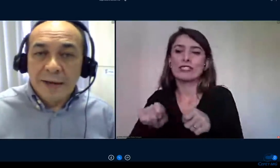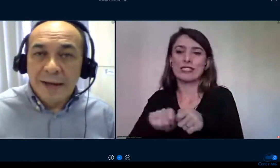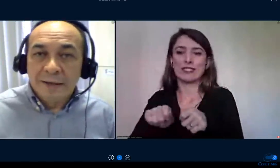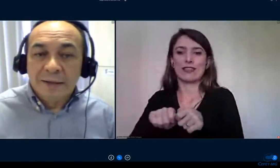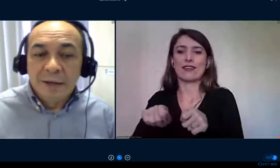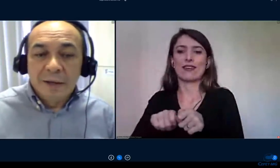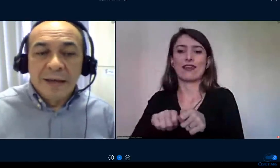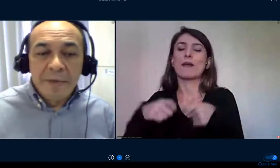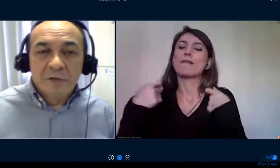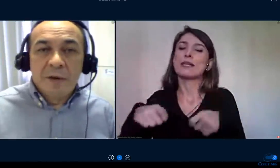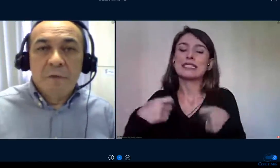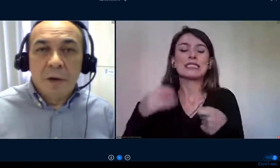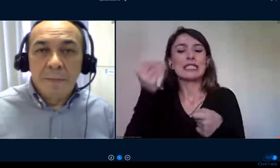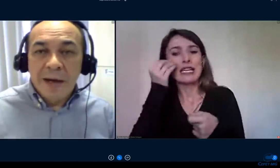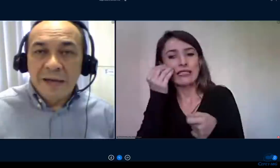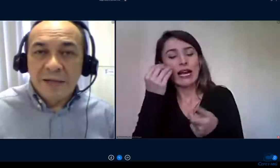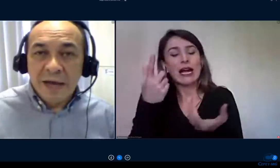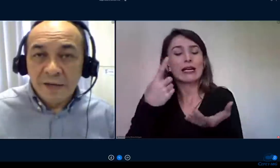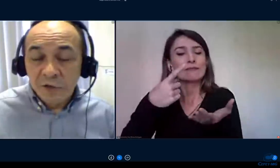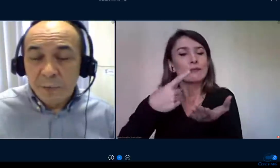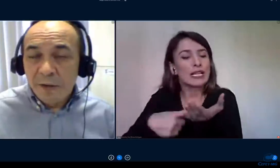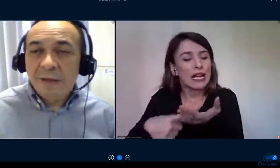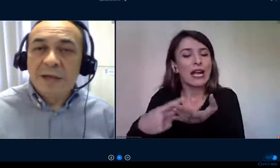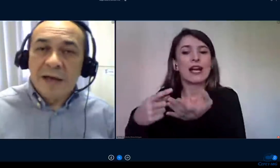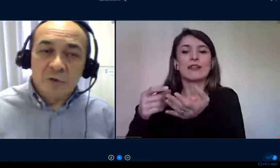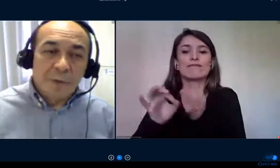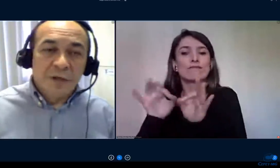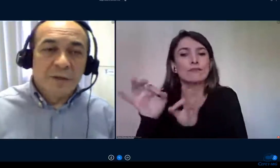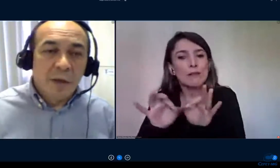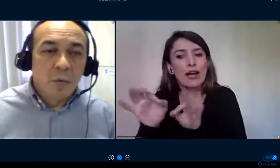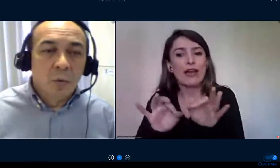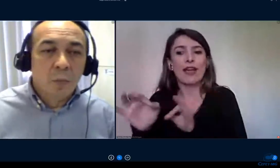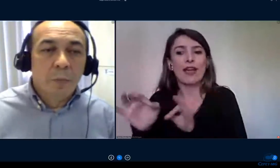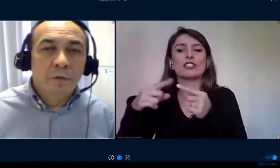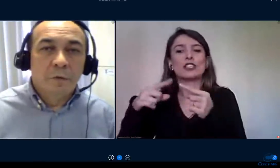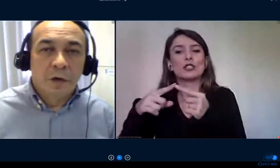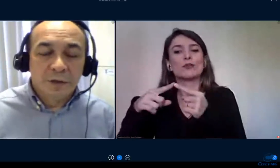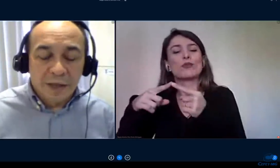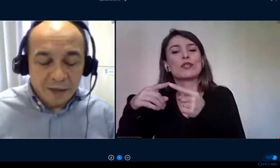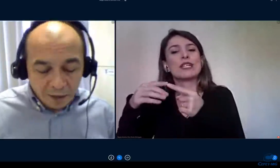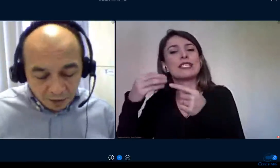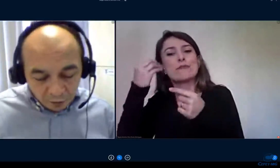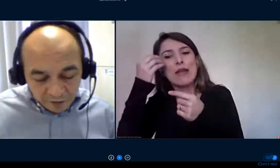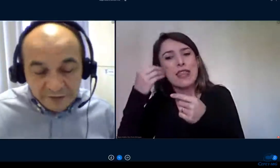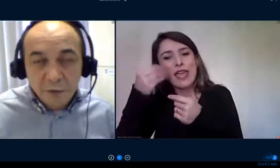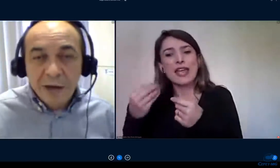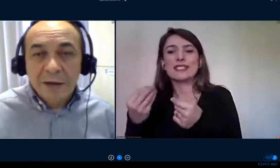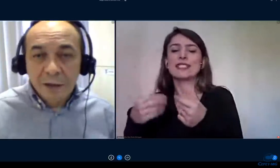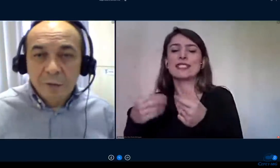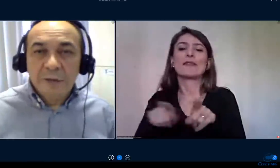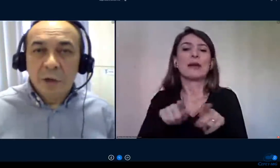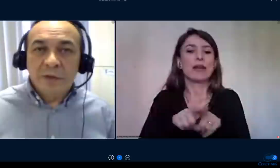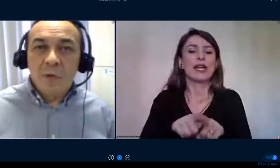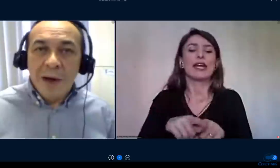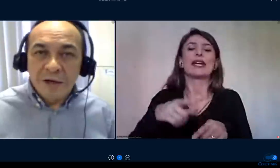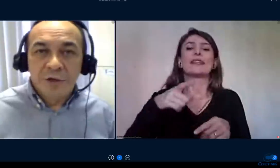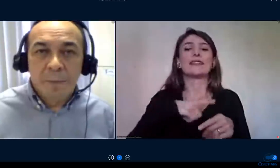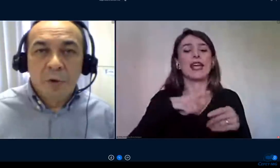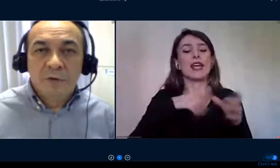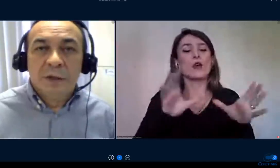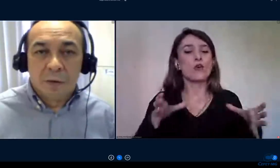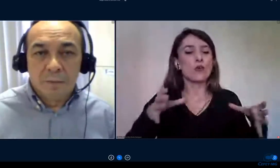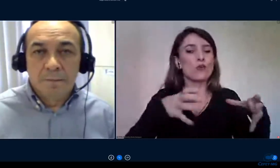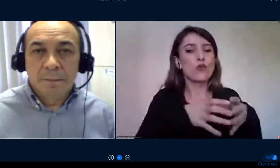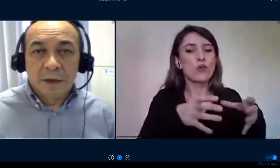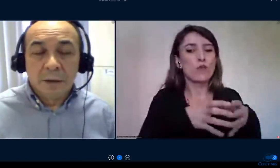escalonada. Da mesma forma, as áreas experimentais, como a gente tem um grupo muito forte do ensino agrícola, então, eu tenho áreas